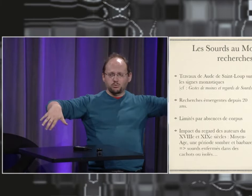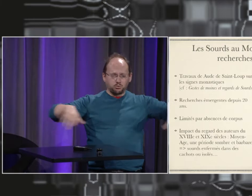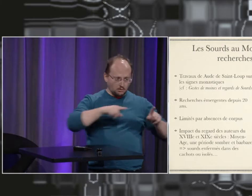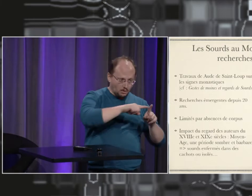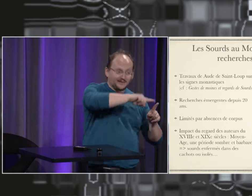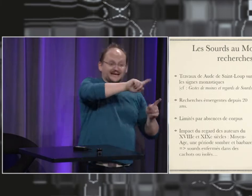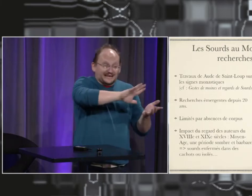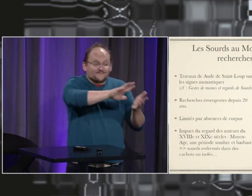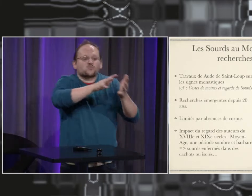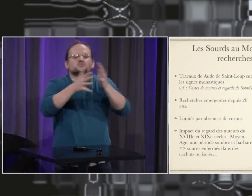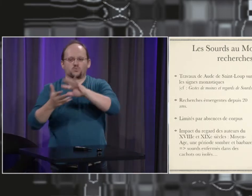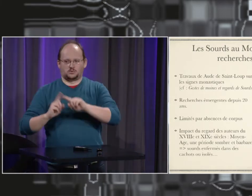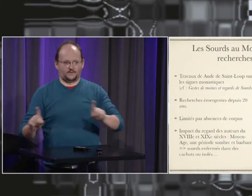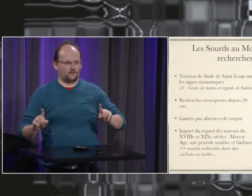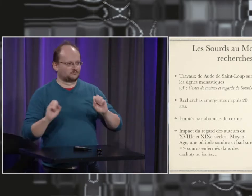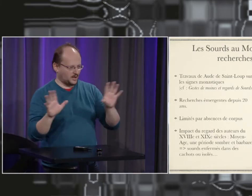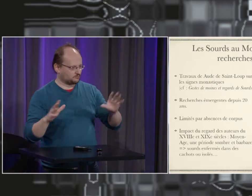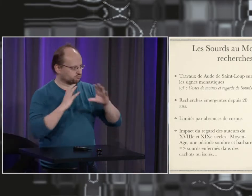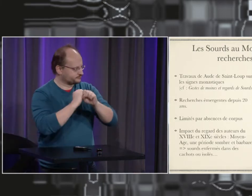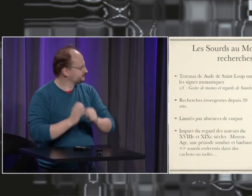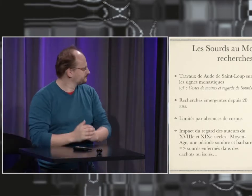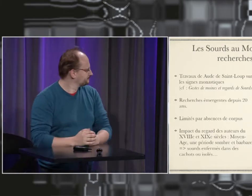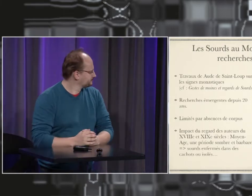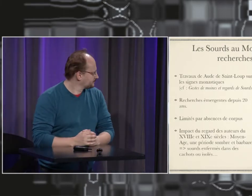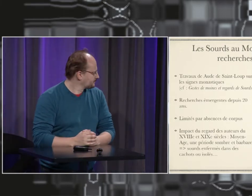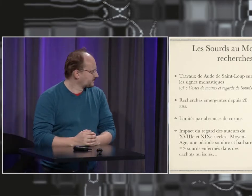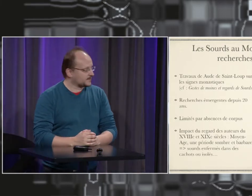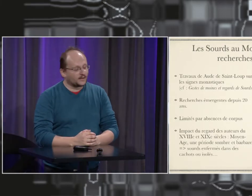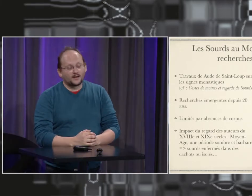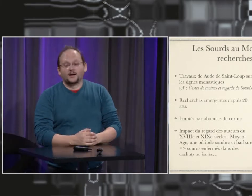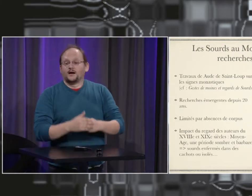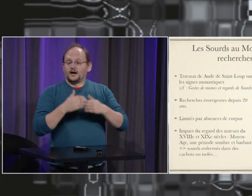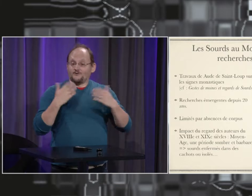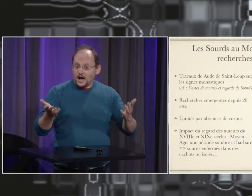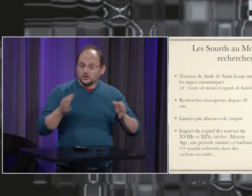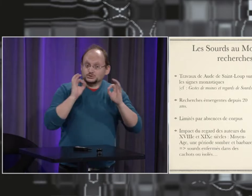son bain, il y avait des bains. On voit bien quand même que tout est une question de point de vue.